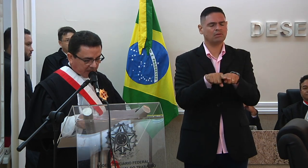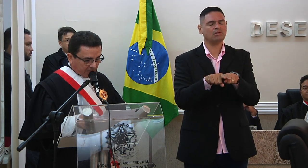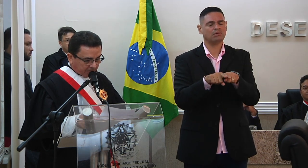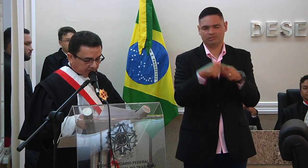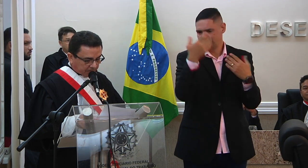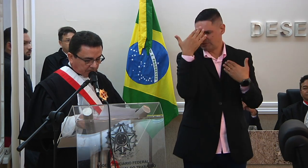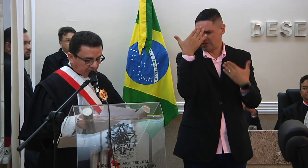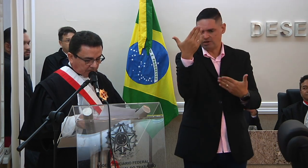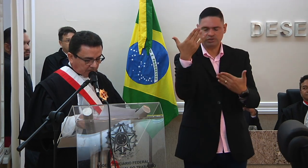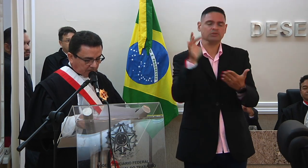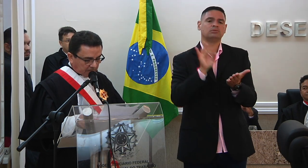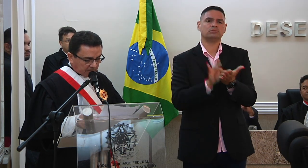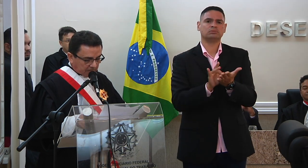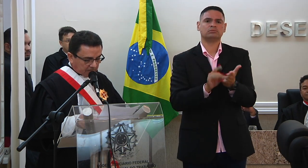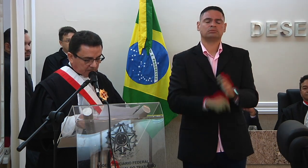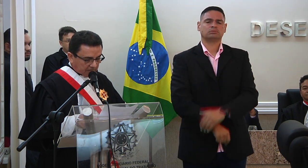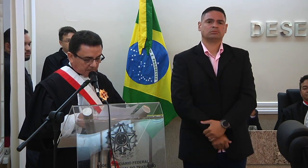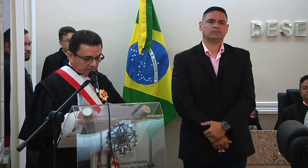sincera gratidão